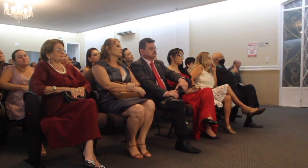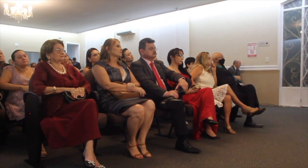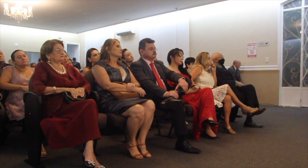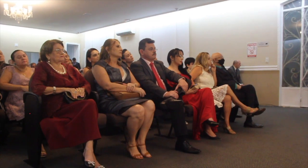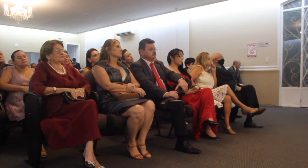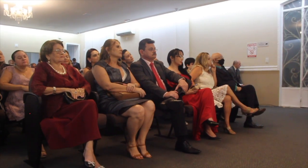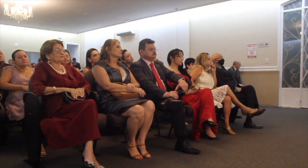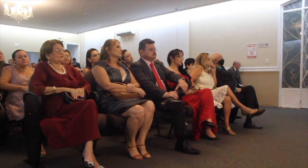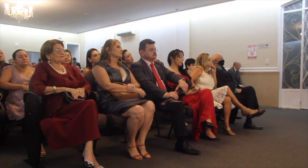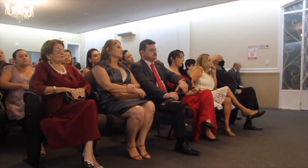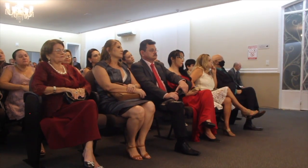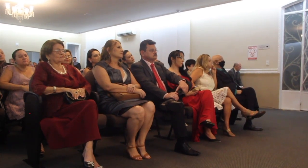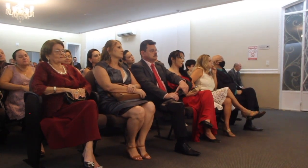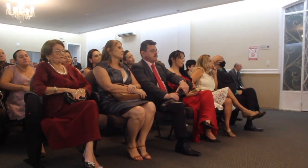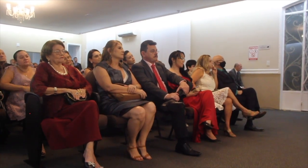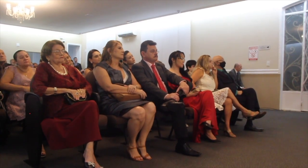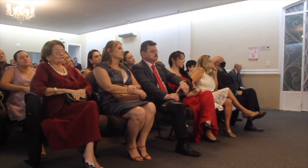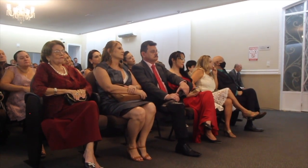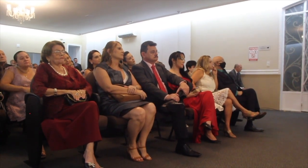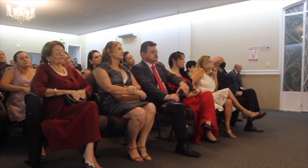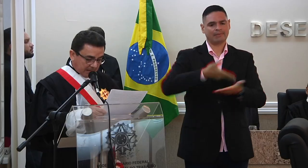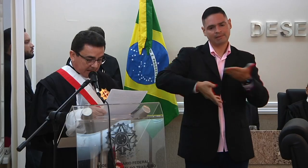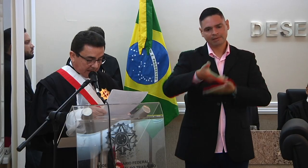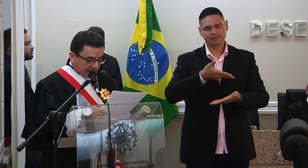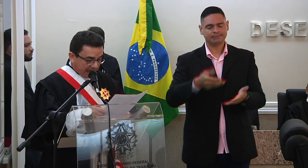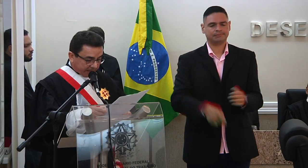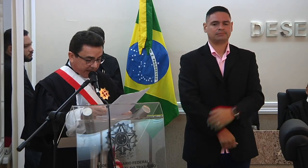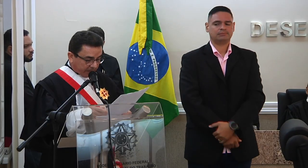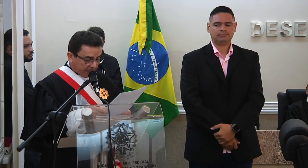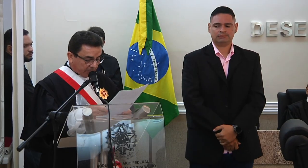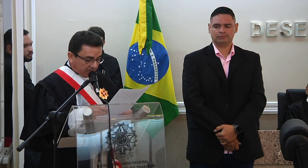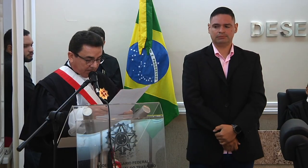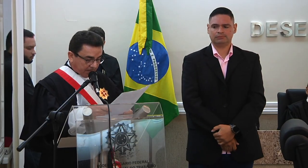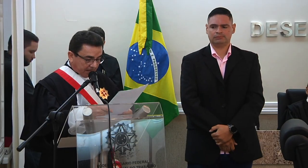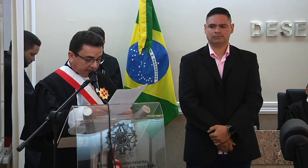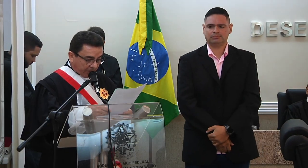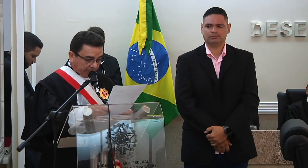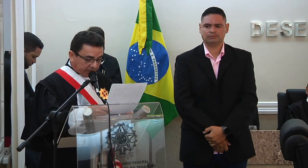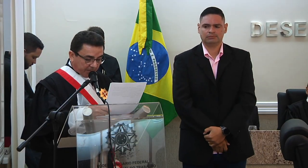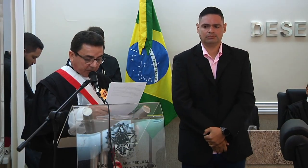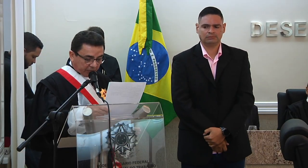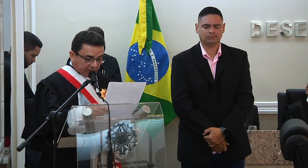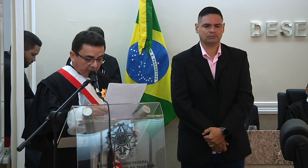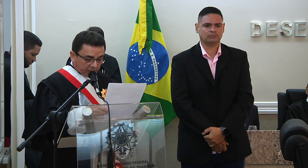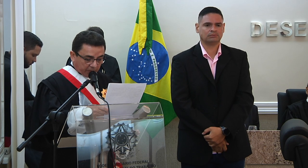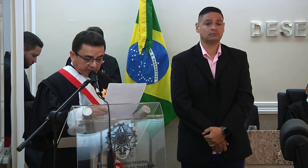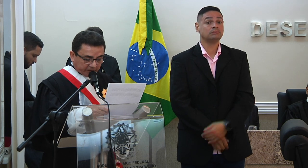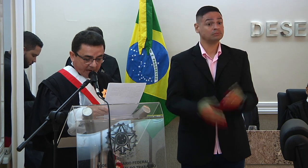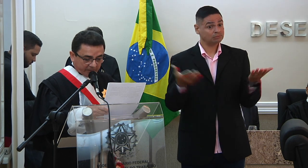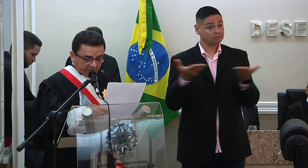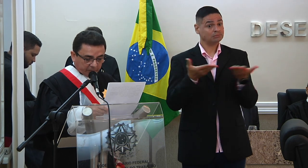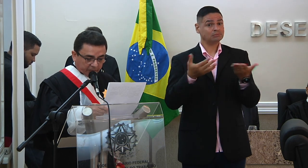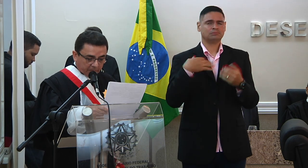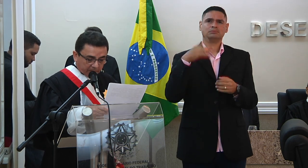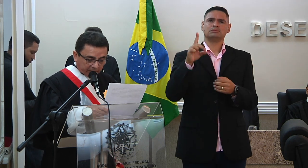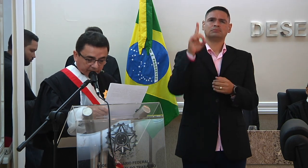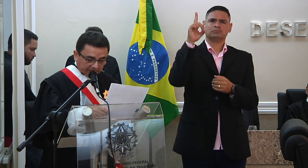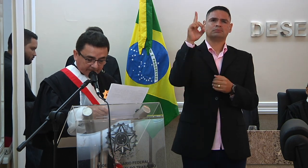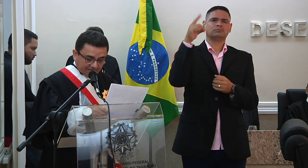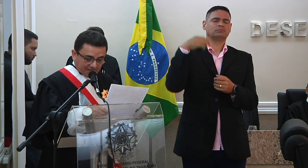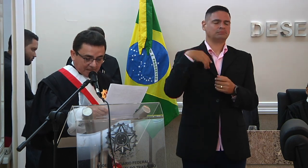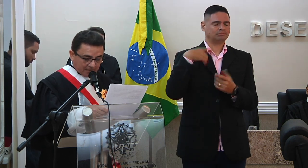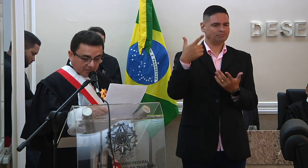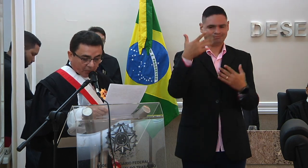dispostos ao auxílio mútuo até então tenho recebido de Deus muitas graças meus